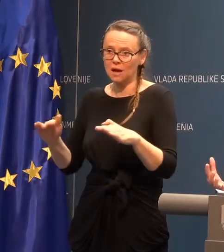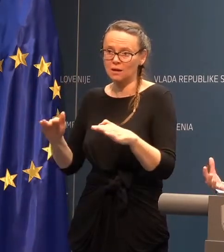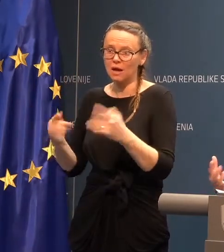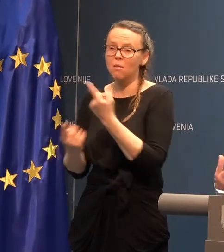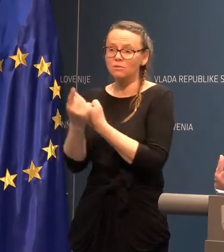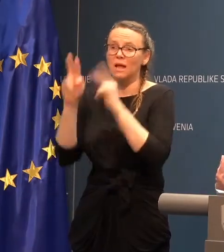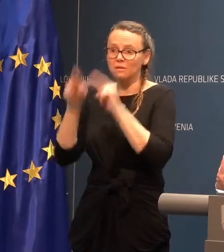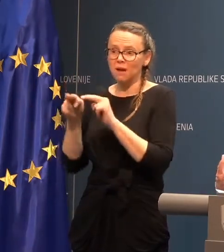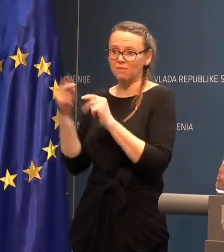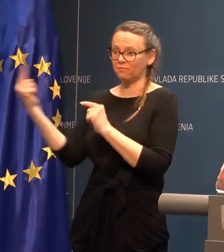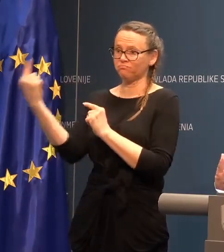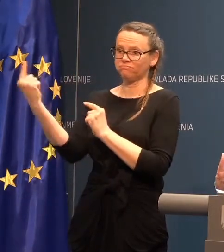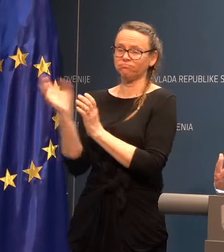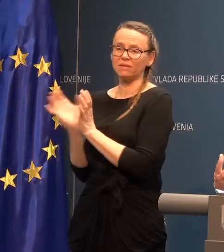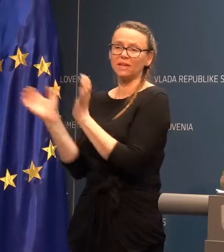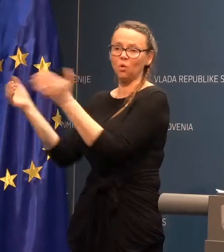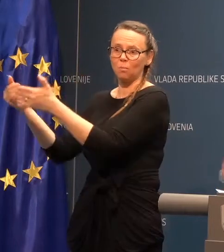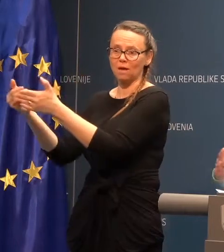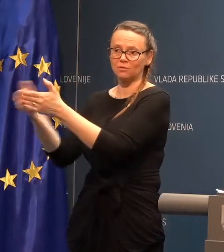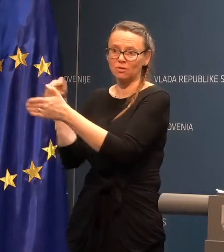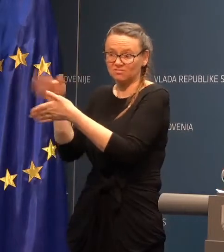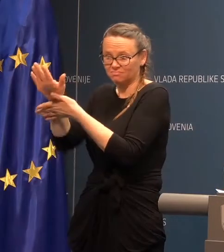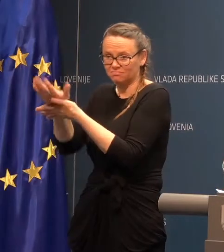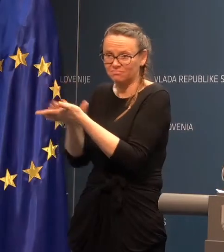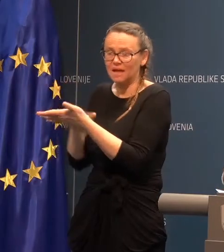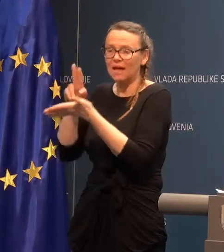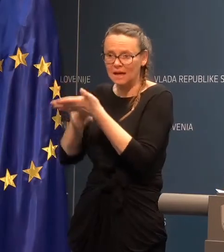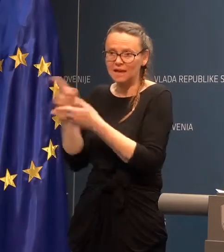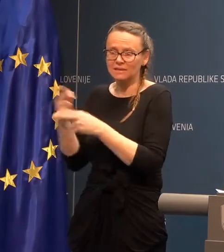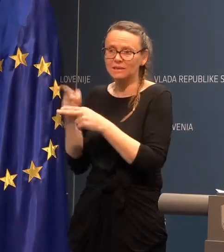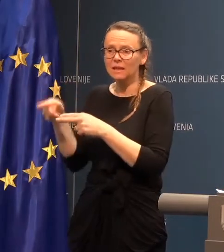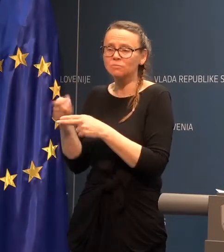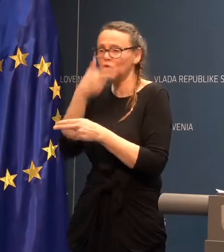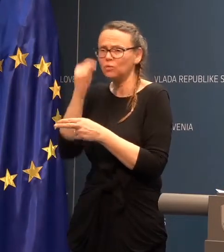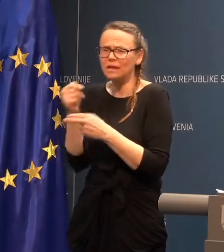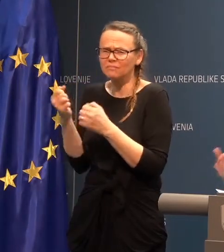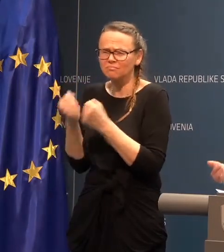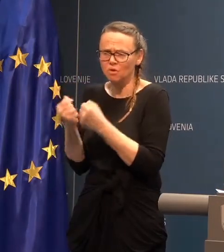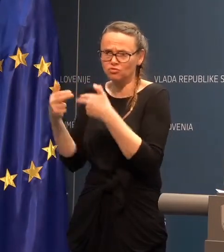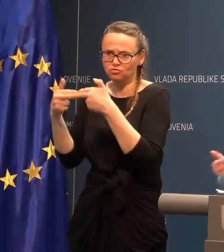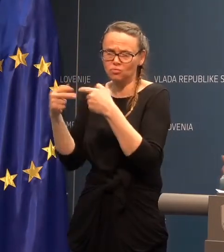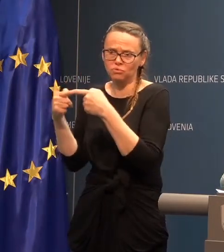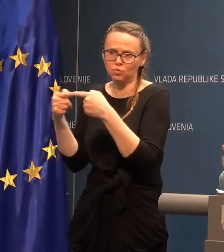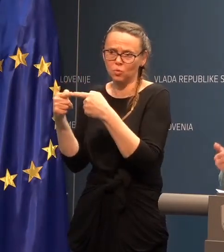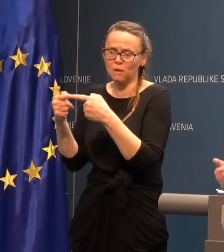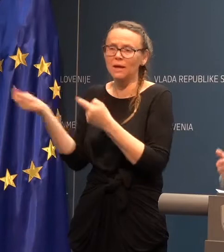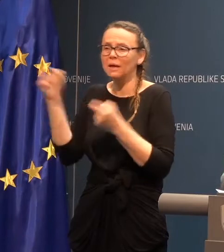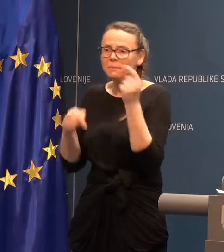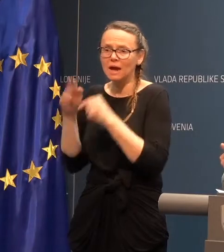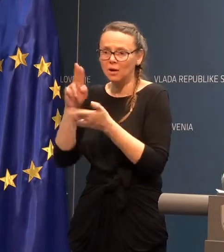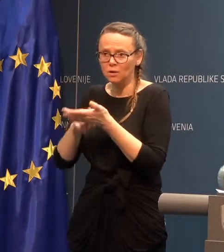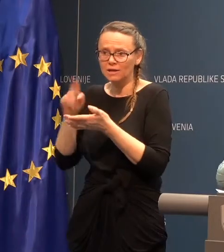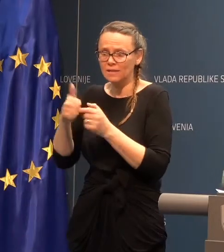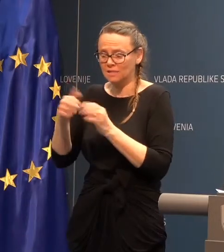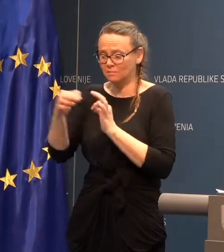ubatorje, ujišče teh boleznih, ker tam so ljudje res zelo tesno skupaj. Prihajajo res na metr